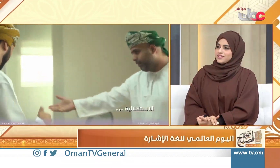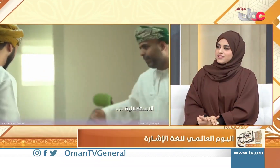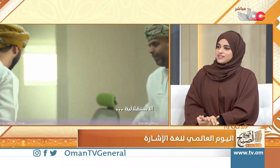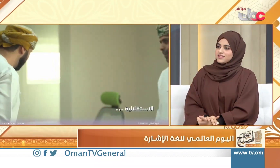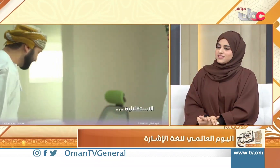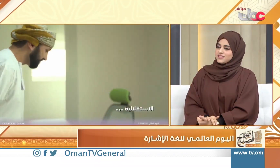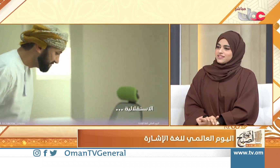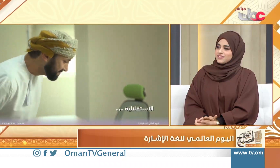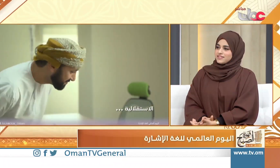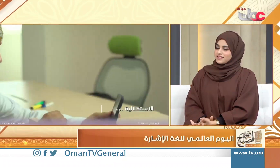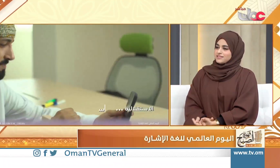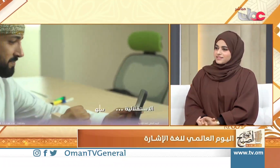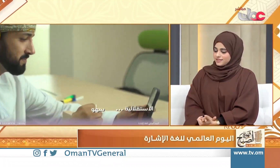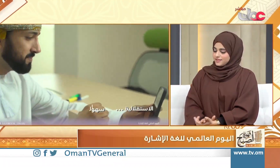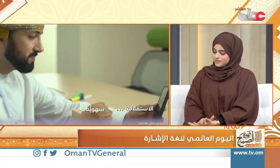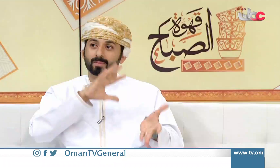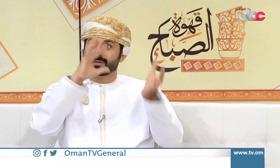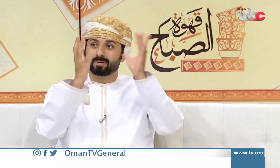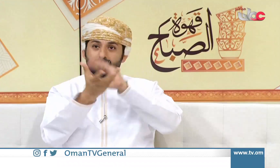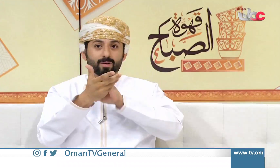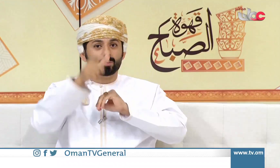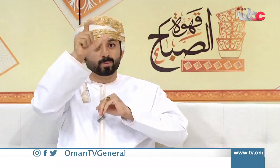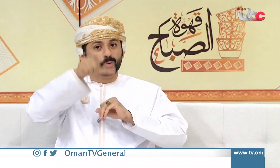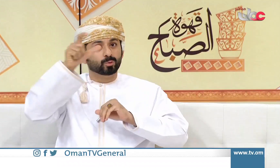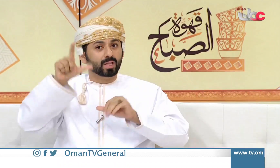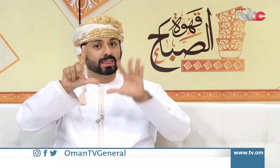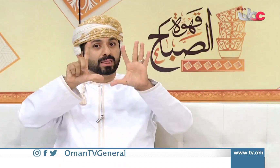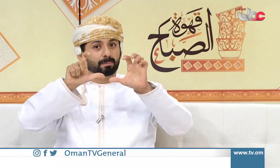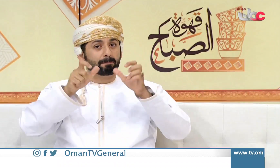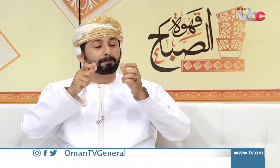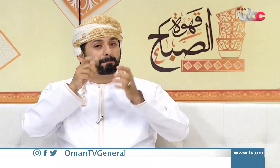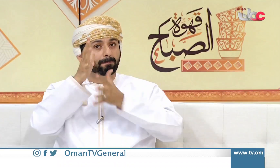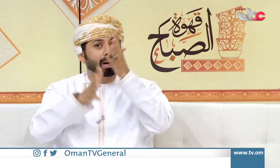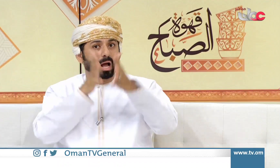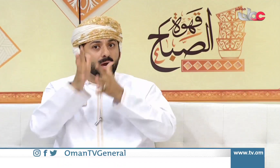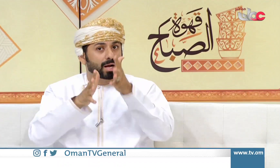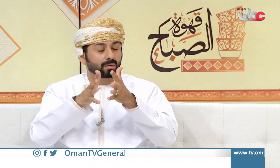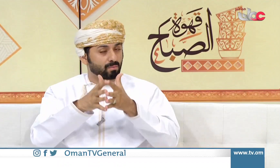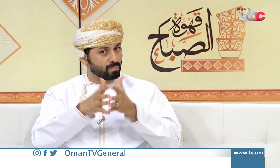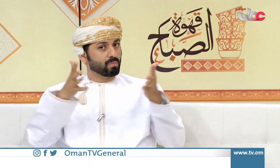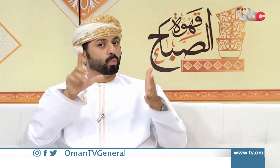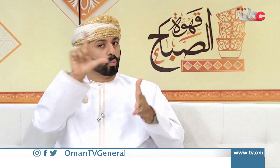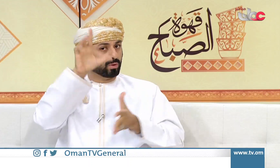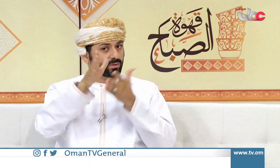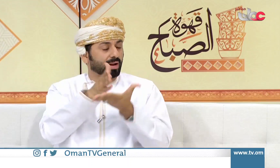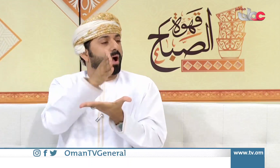رائع تشاهدوا مساعدين الكرام أنه أيضاً في العالم حوالي أكثر من 70 مليون أصم